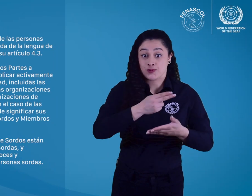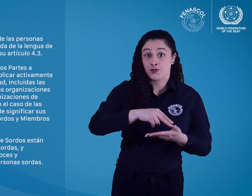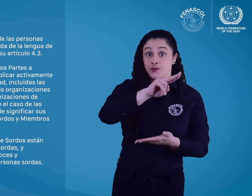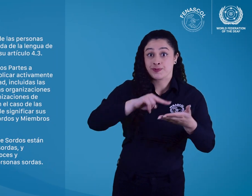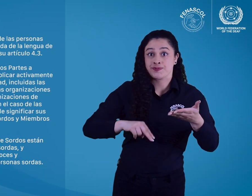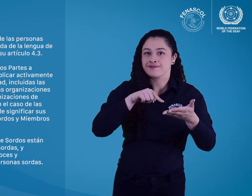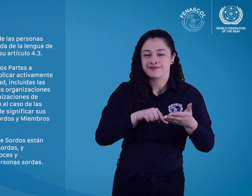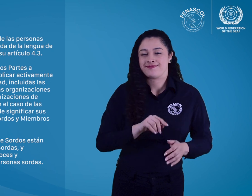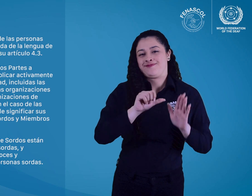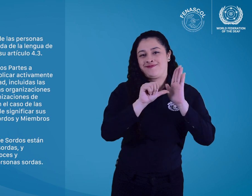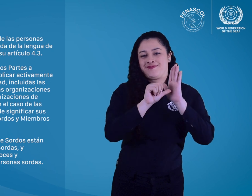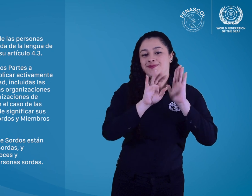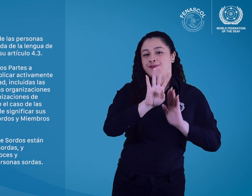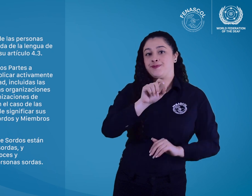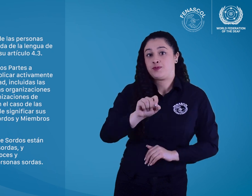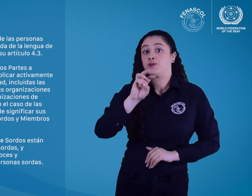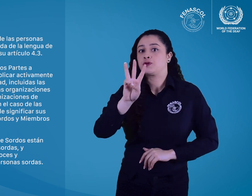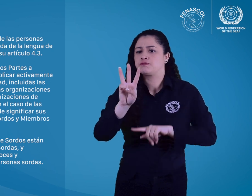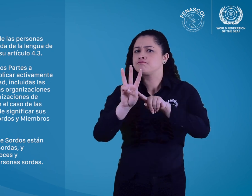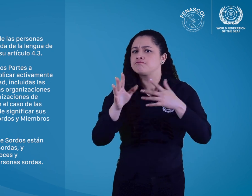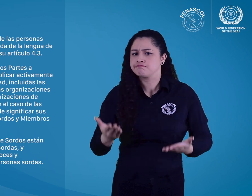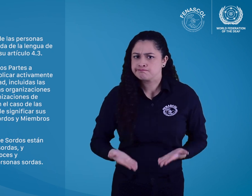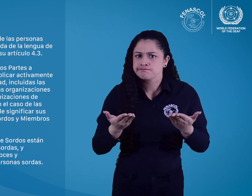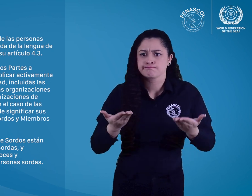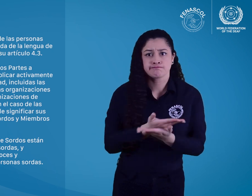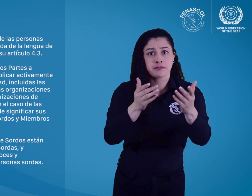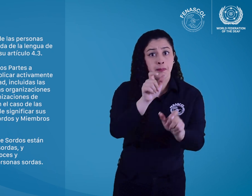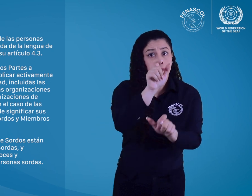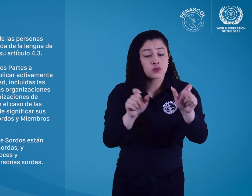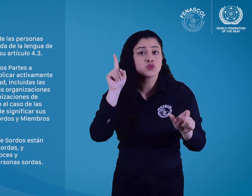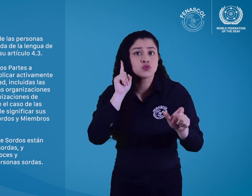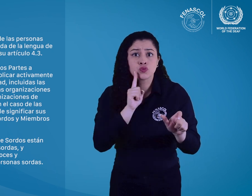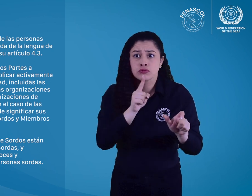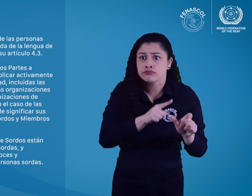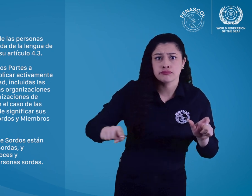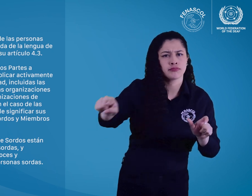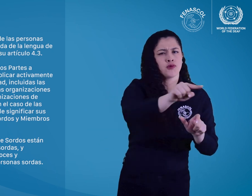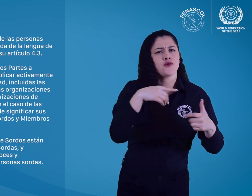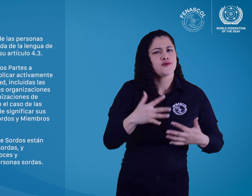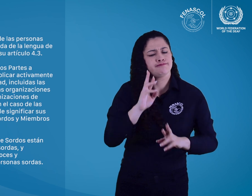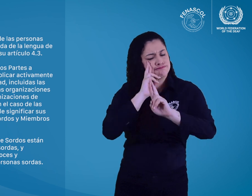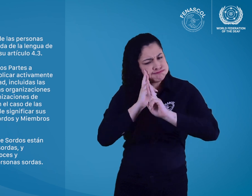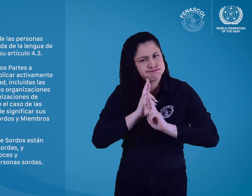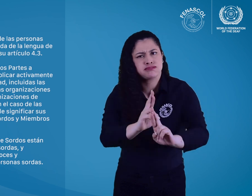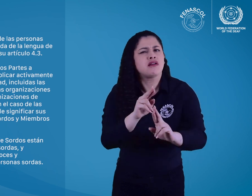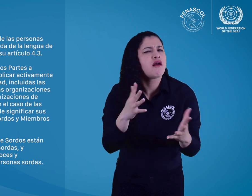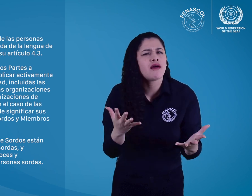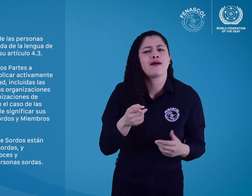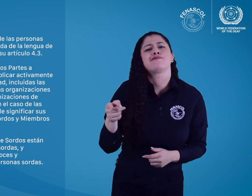La Convención de los Derechos de las Personas con Discapacidad reconoce la premisa de las personas sordas